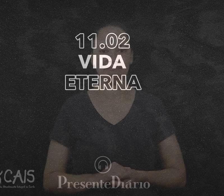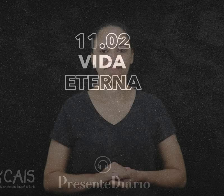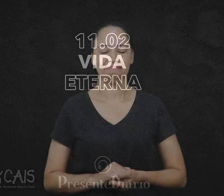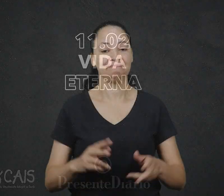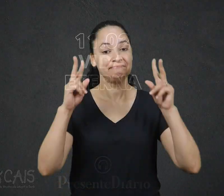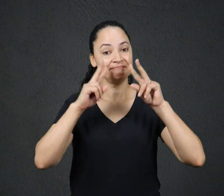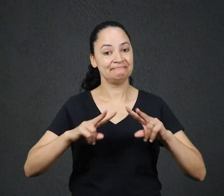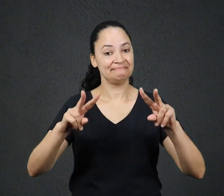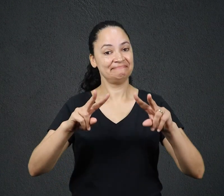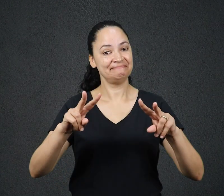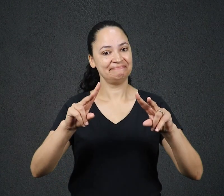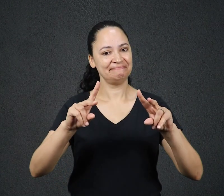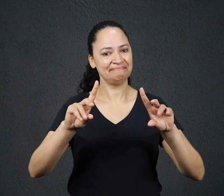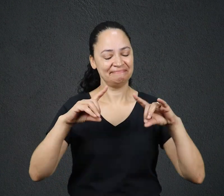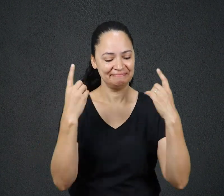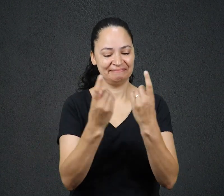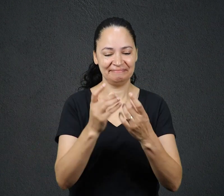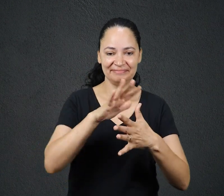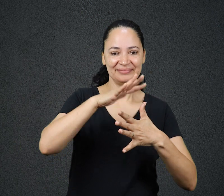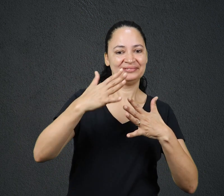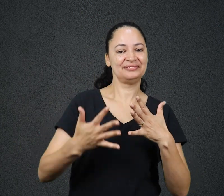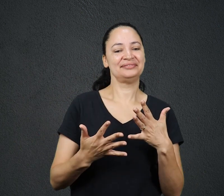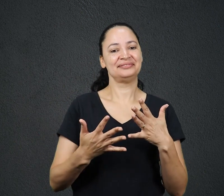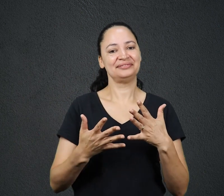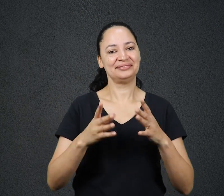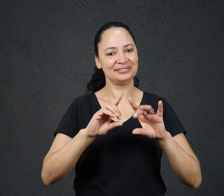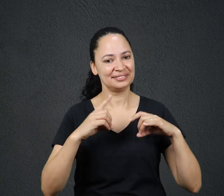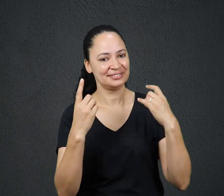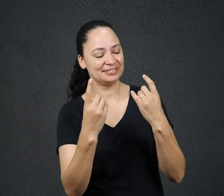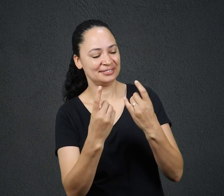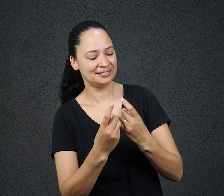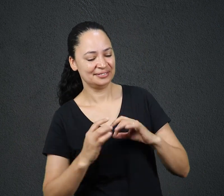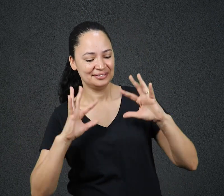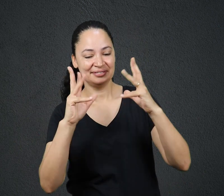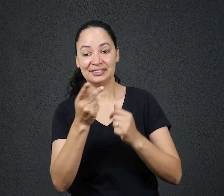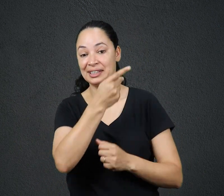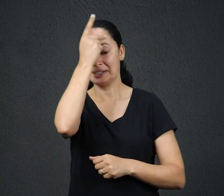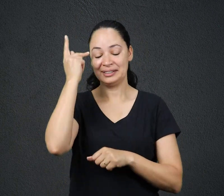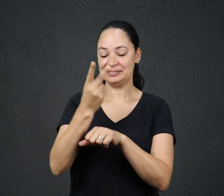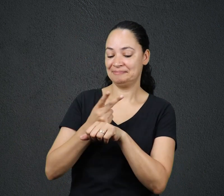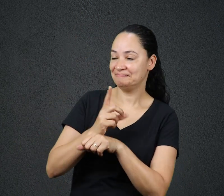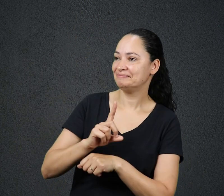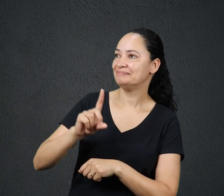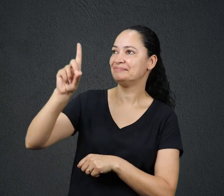Ouça agora Presente Diário O devocional de todos os que buscam a Deus